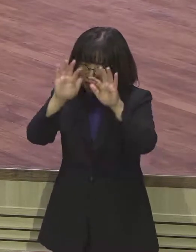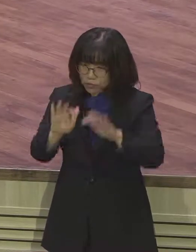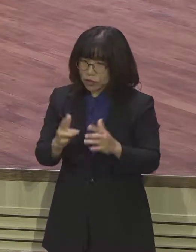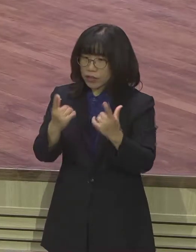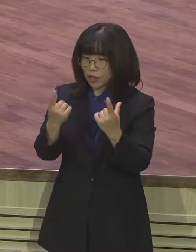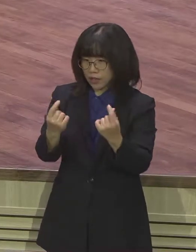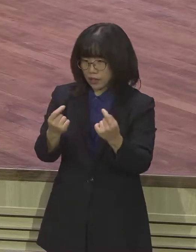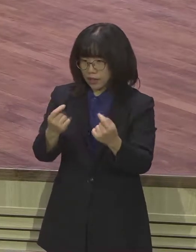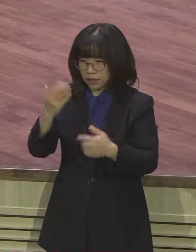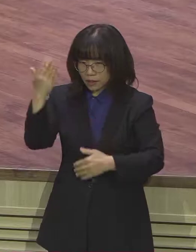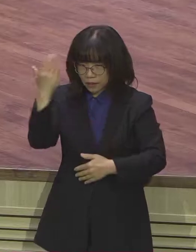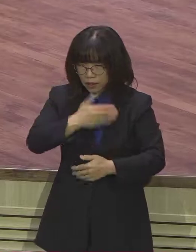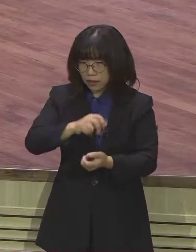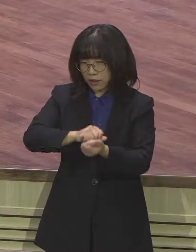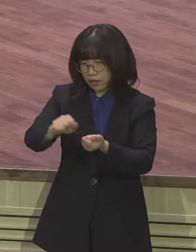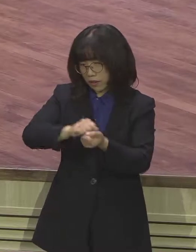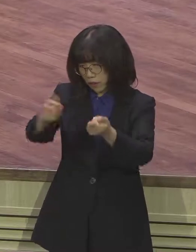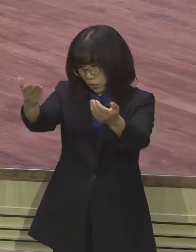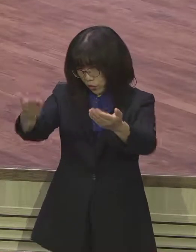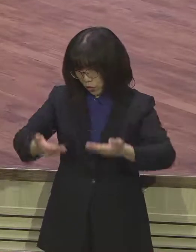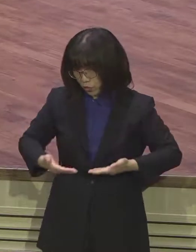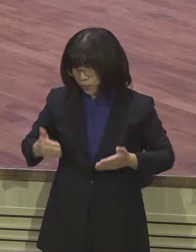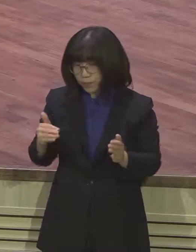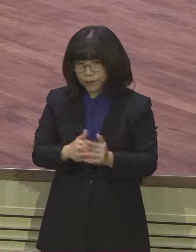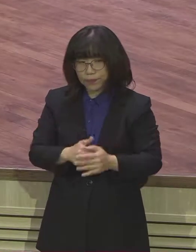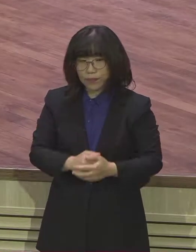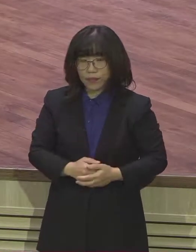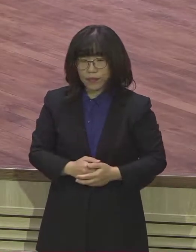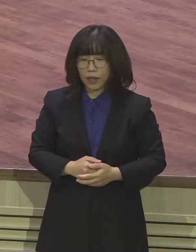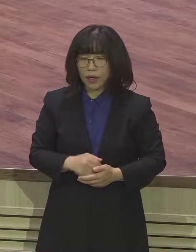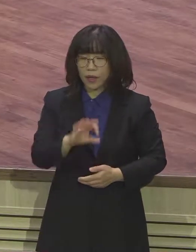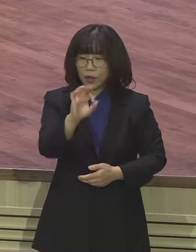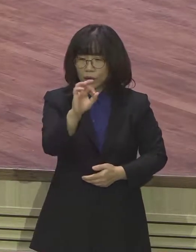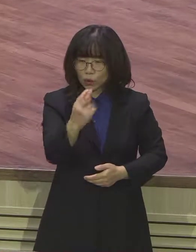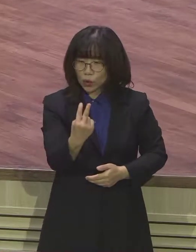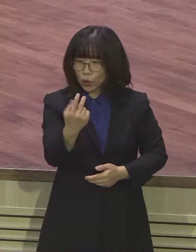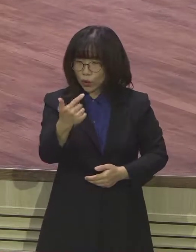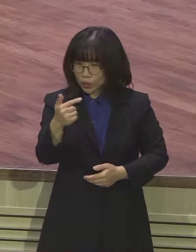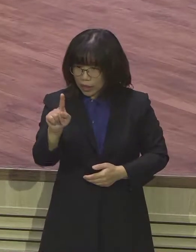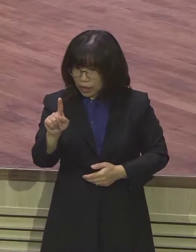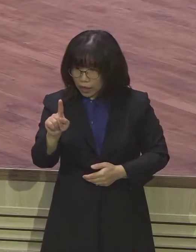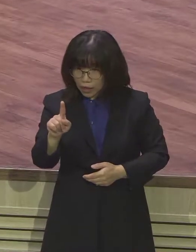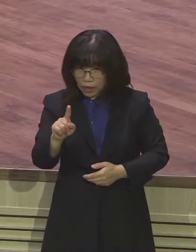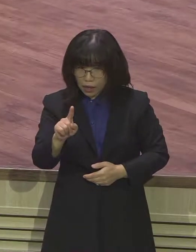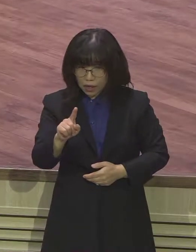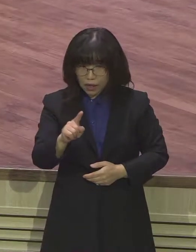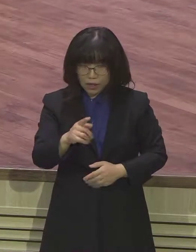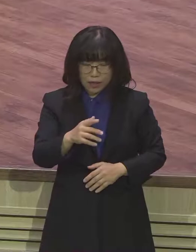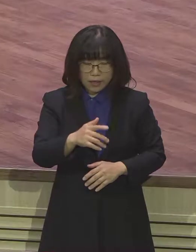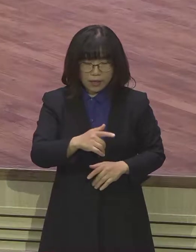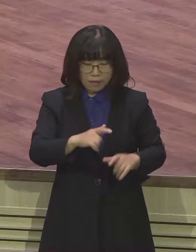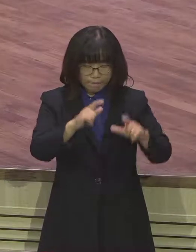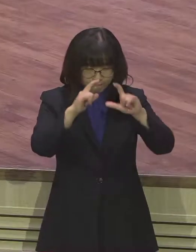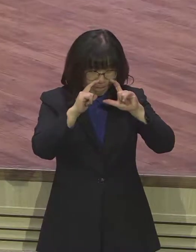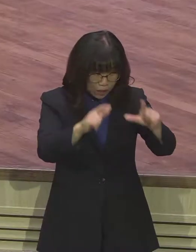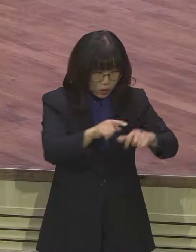하시고 씻어 주신 것입니다 요나의 경고를 받았던 여러분 니누회를 보십시오 금식을 선포하고